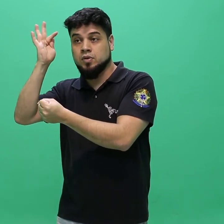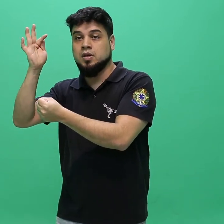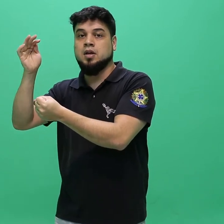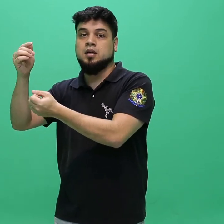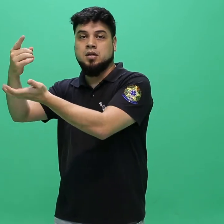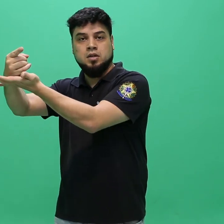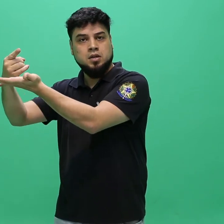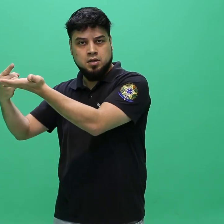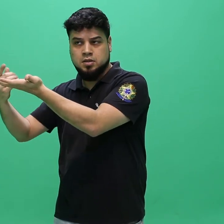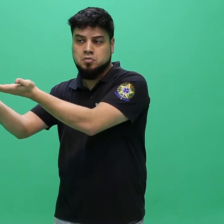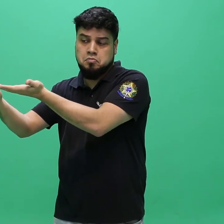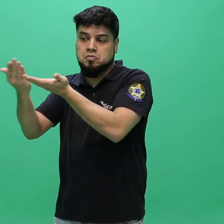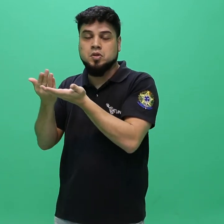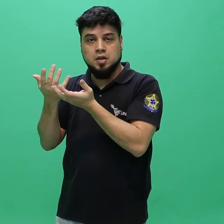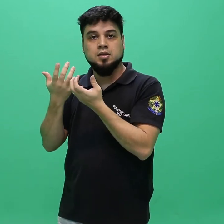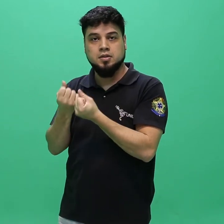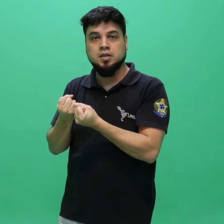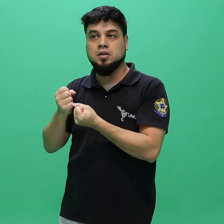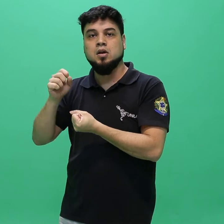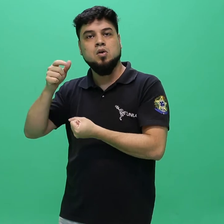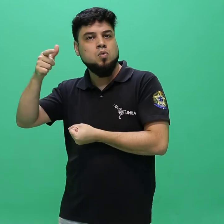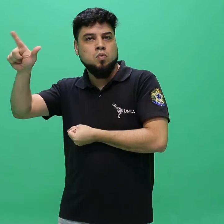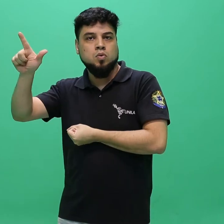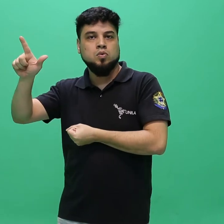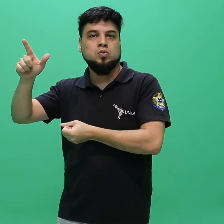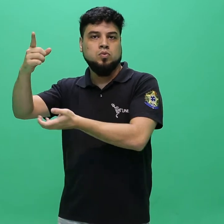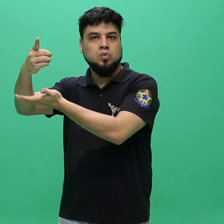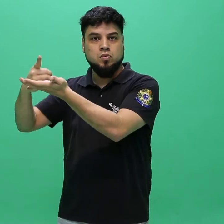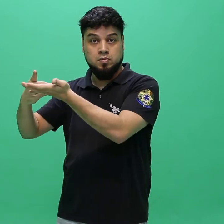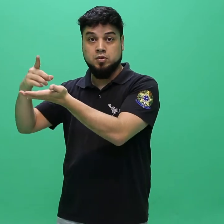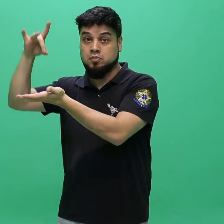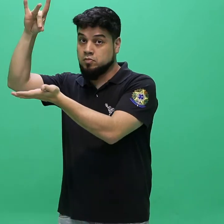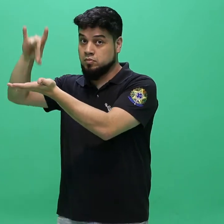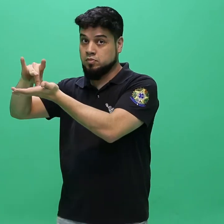6.5 No ato da candidato deverá o eletrônico